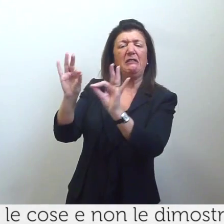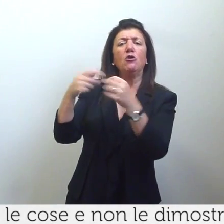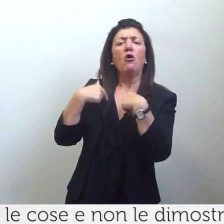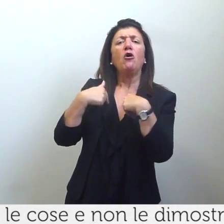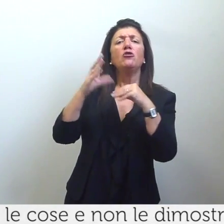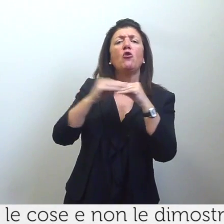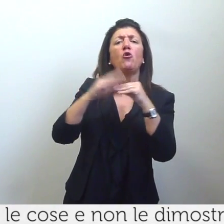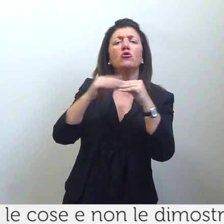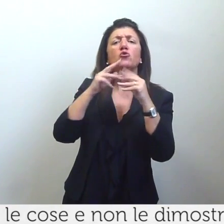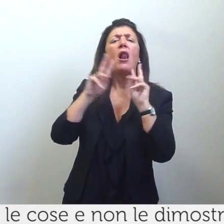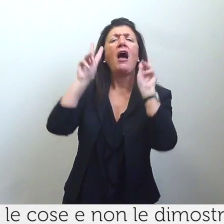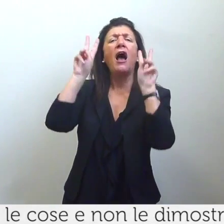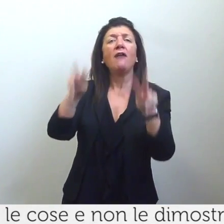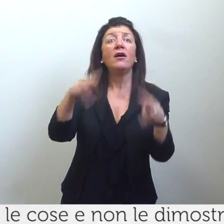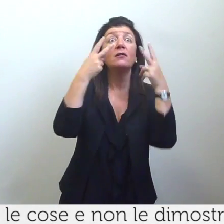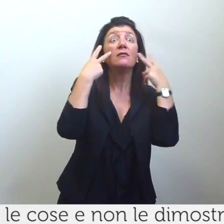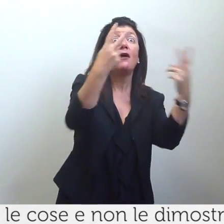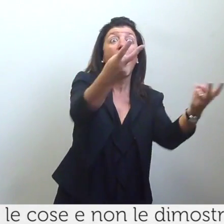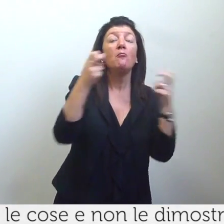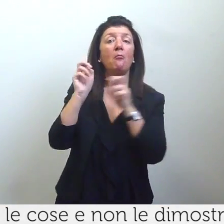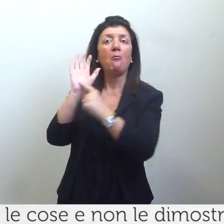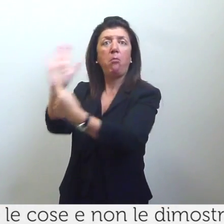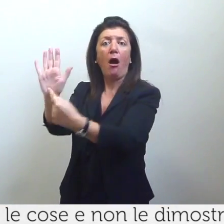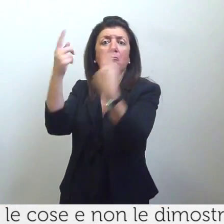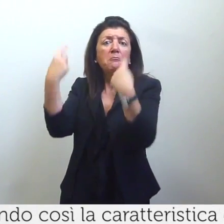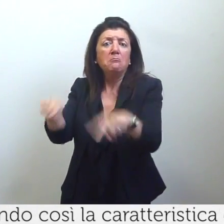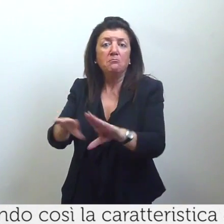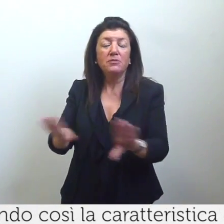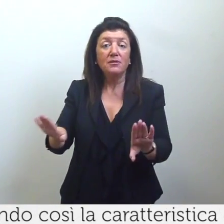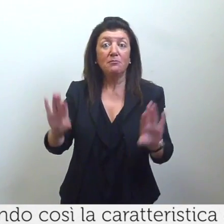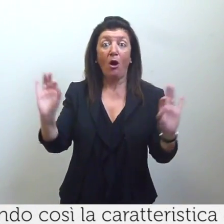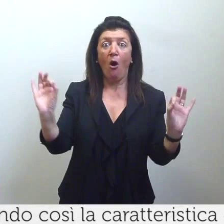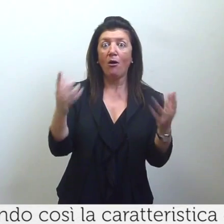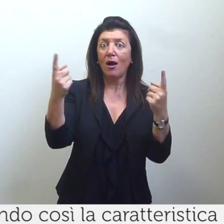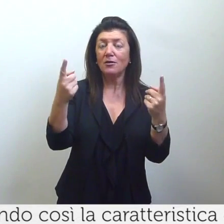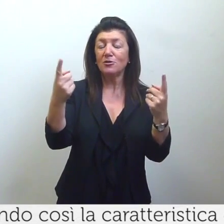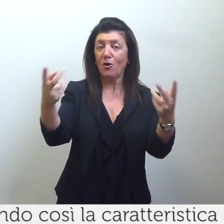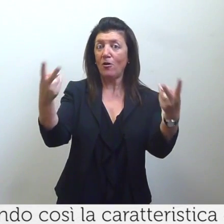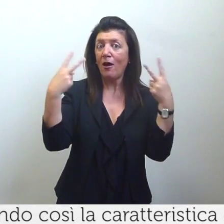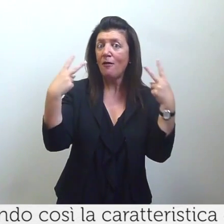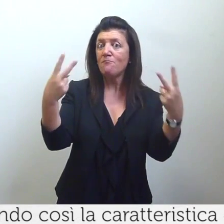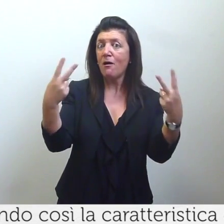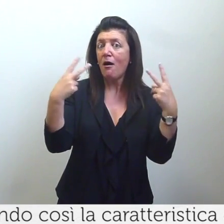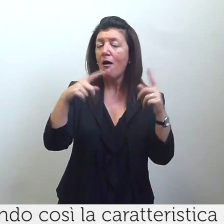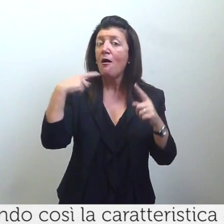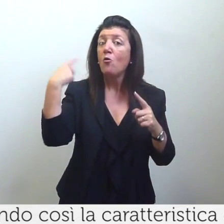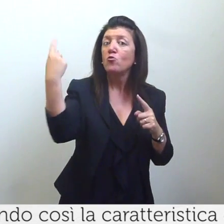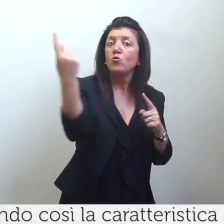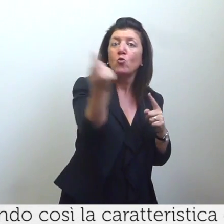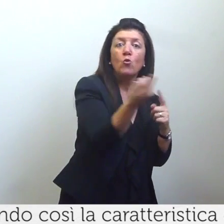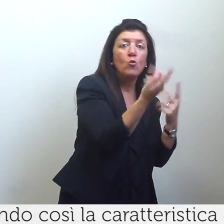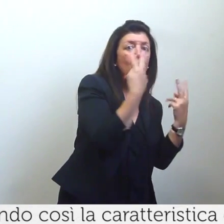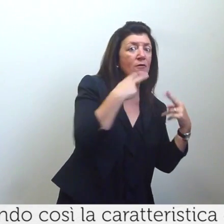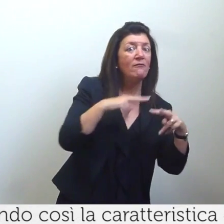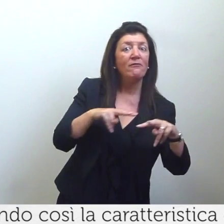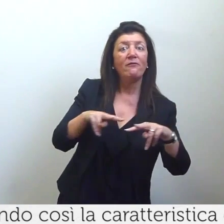sottolineando così la caratteristica costante di uno sguardo che si concentra intorno